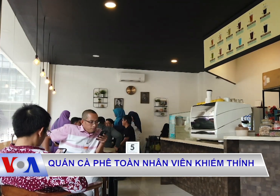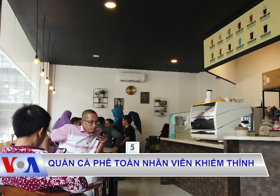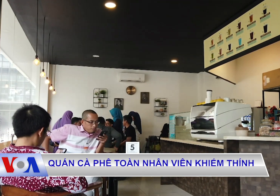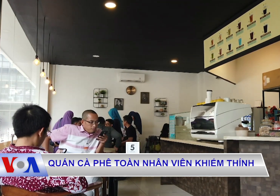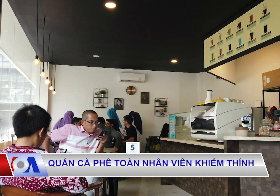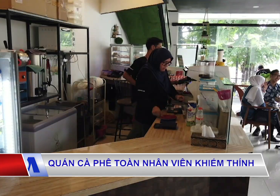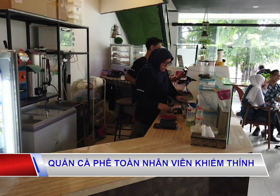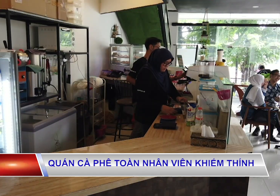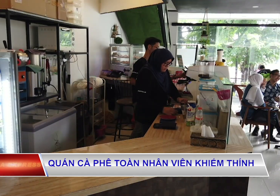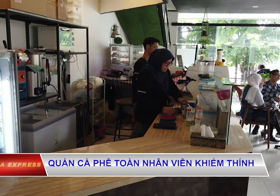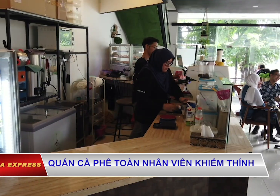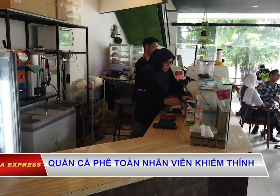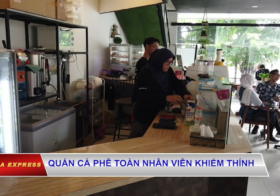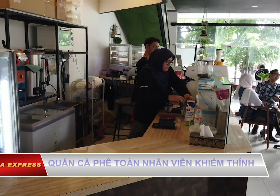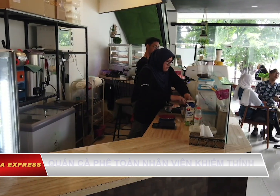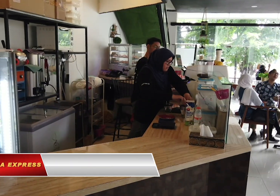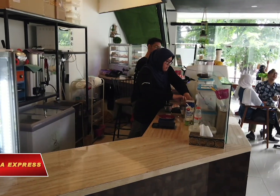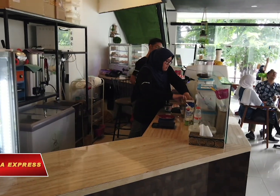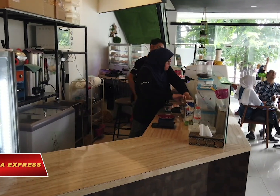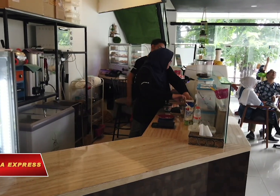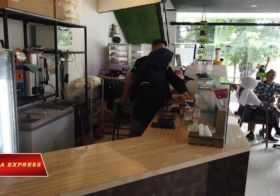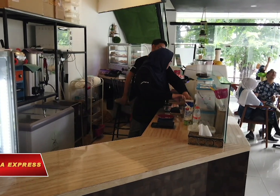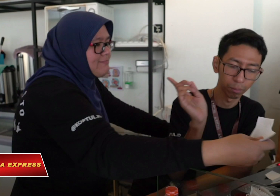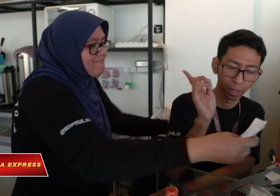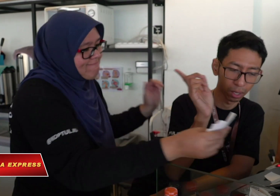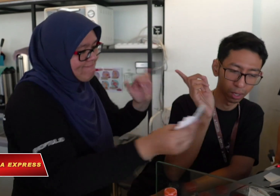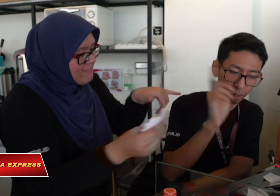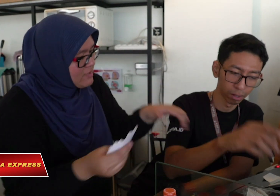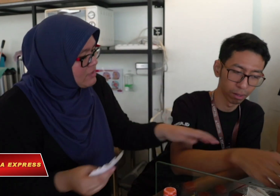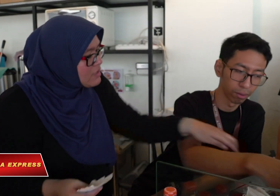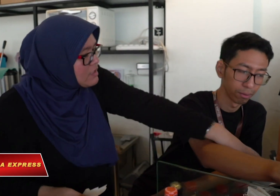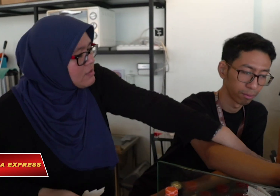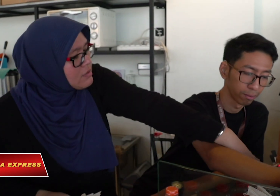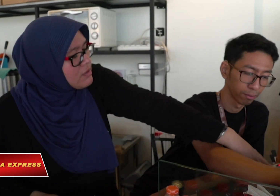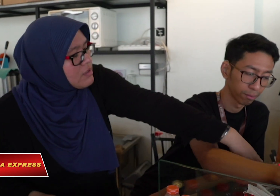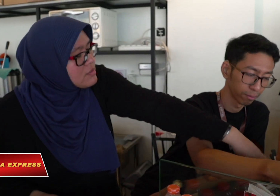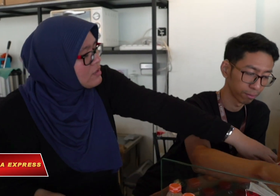Quán cà phê ở Jakarta này rất đặc biệt vì tất cả những nhân viên ở đây đều bị khiếm thính.